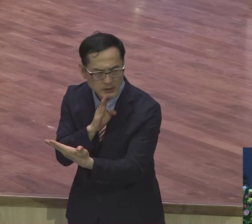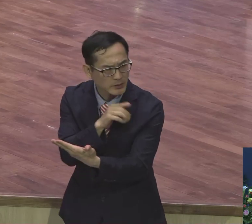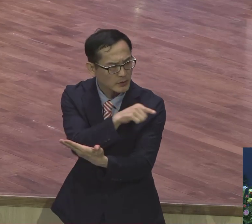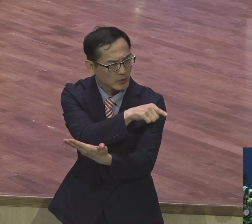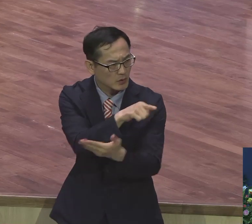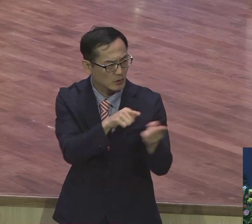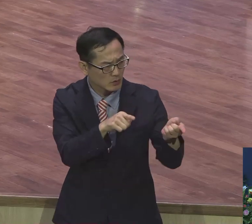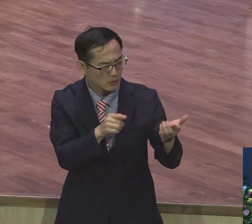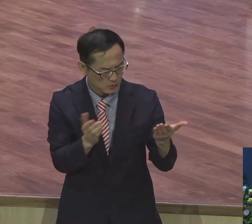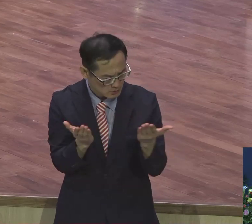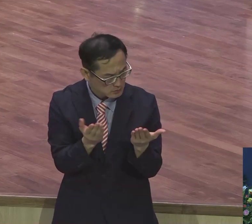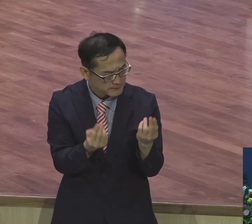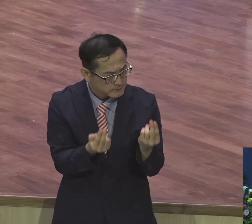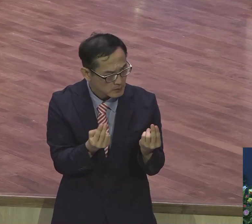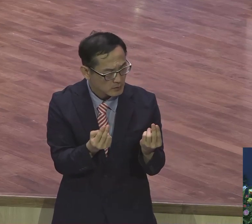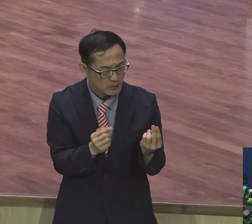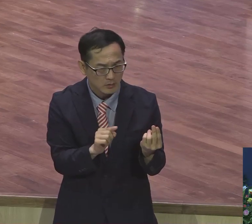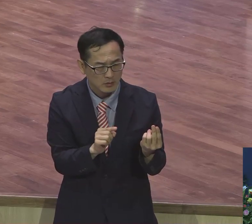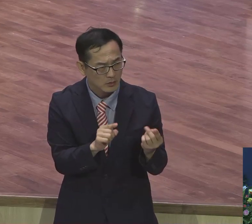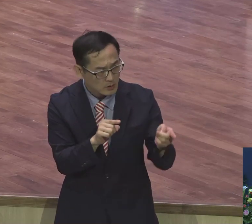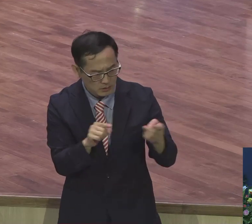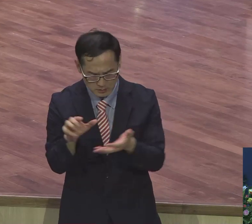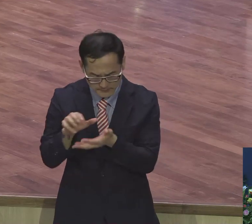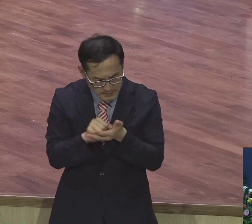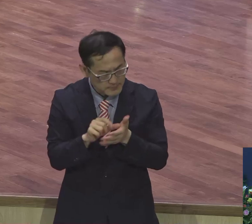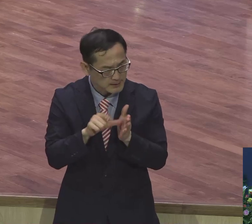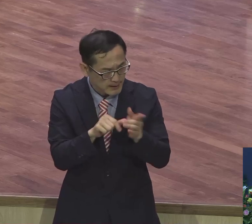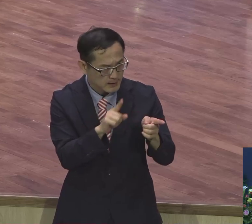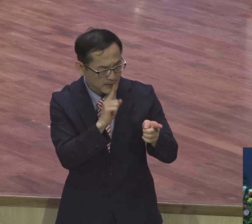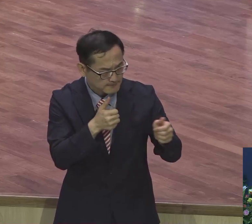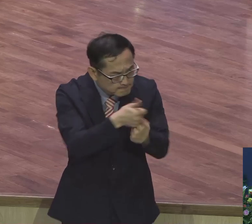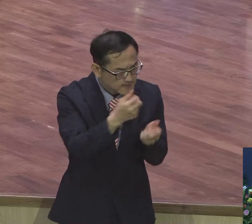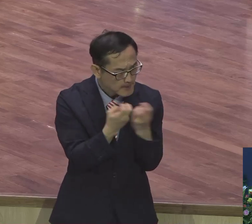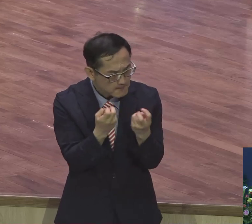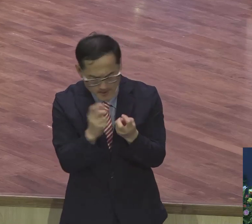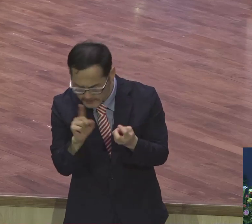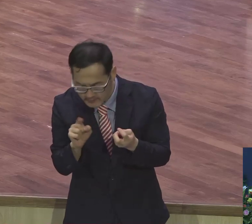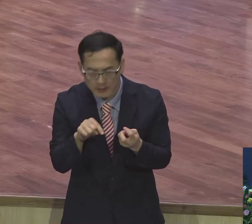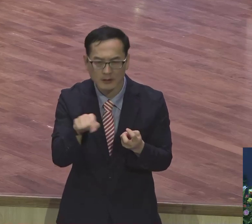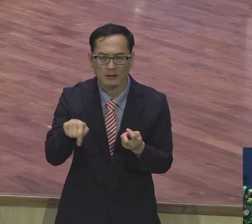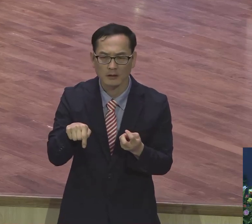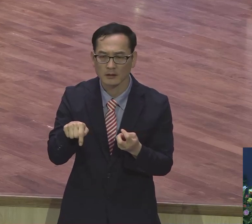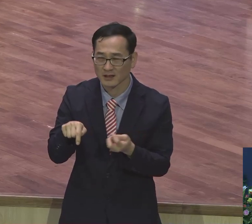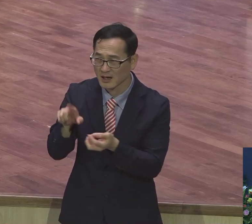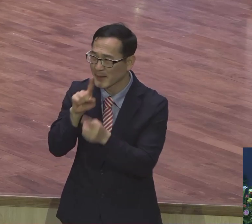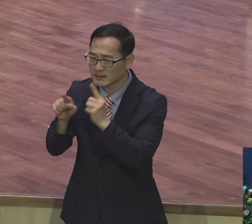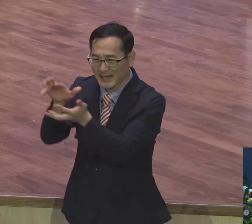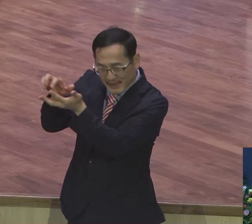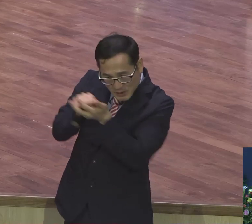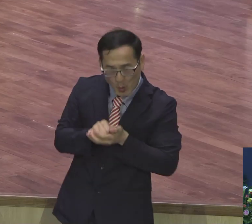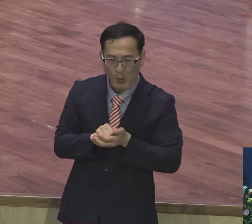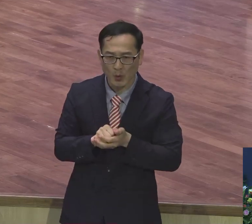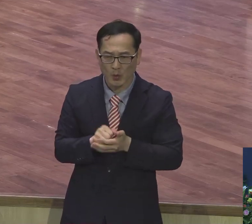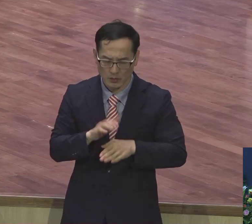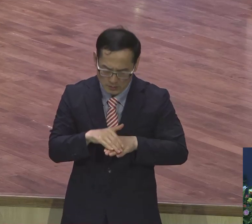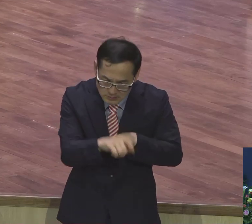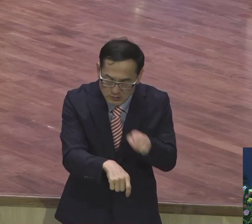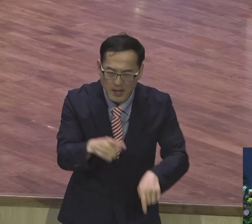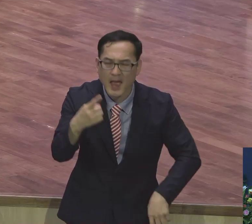말씀이 오입은지 말씀 이것이지. 그렇게 적용을 단 한 번에 해보라는 얘기예요. 적용. 피.